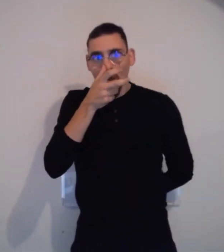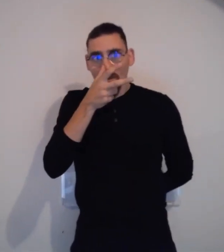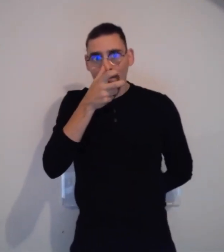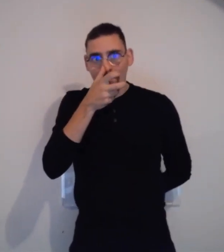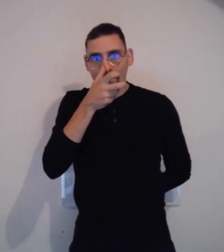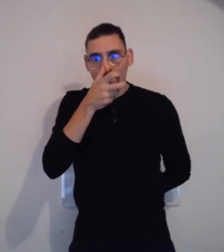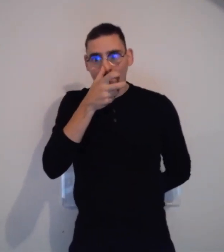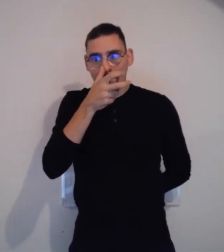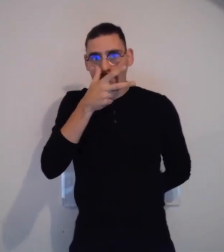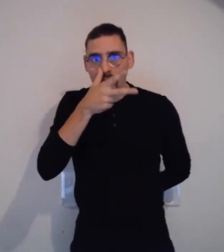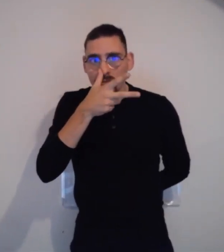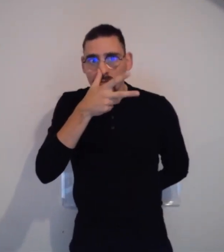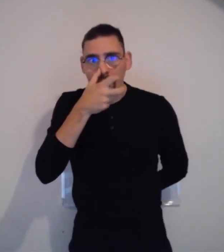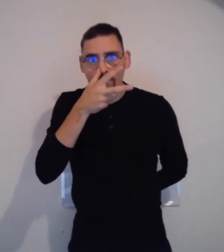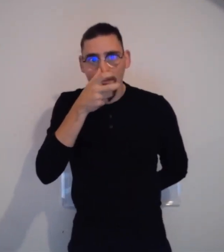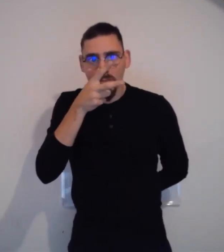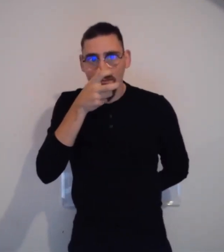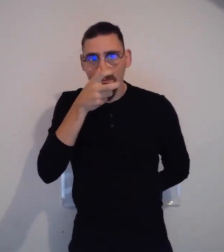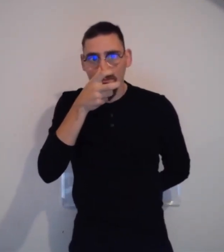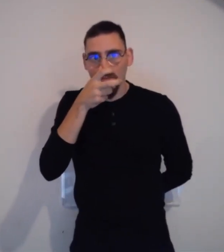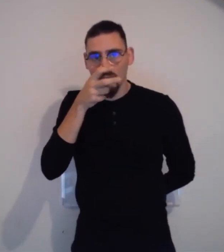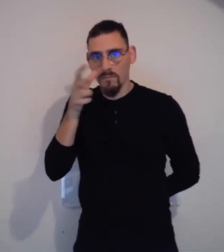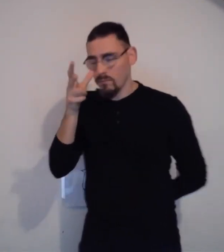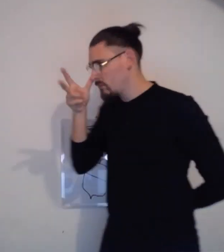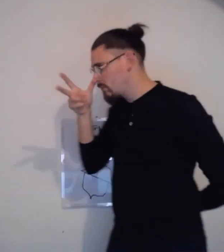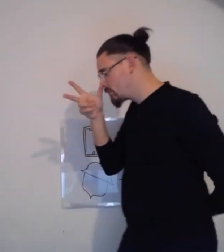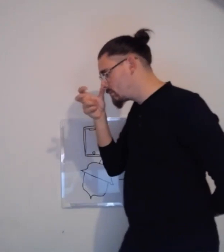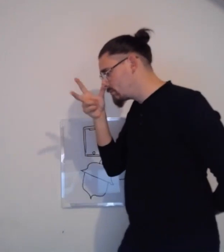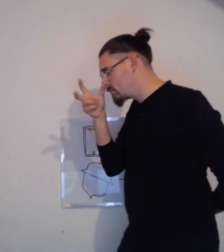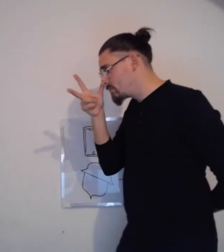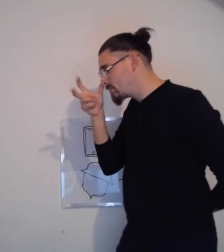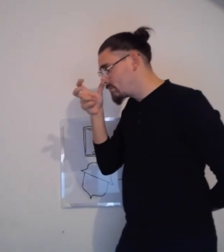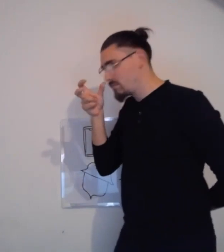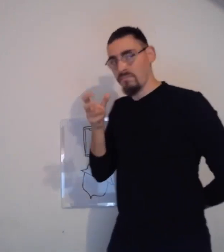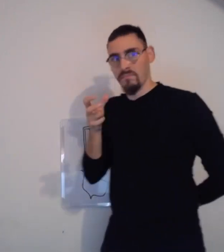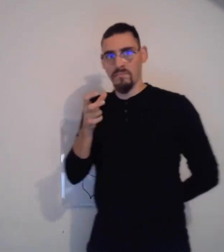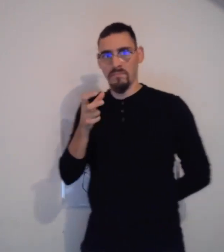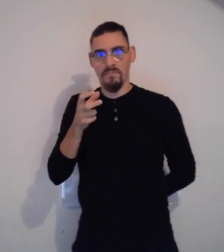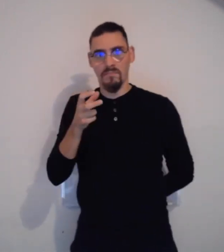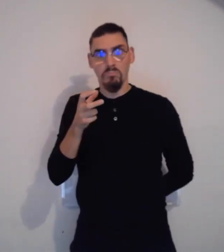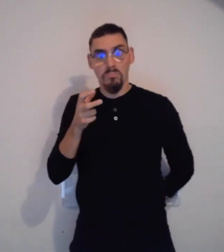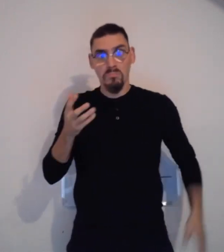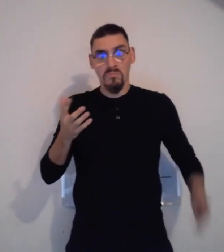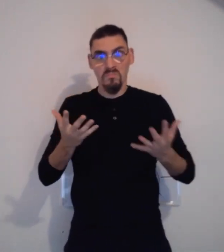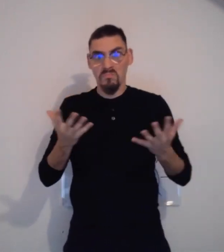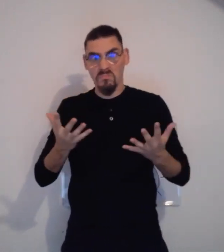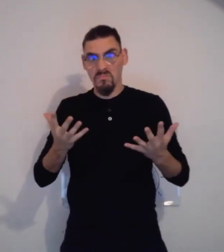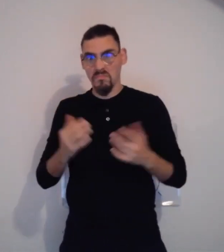Celui-là. Un 3 que je fais au nez et je bouge les deux doigts. Qu'est-ce que c'est